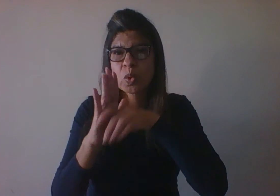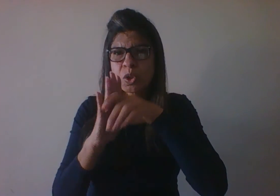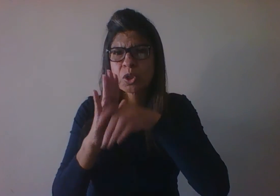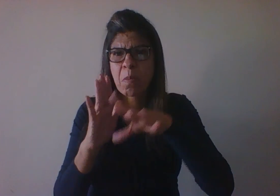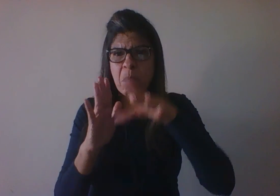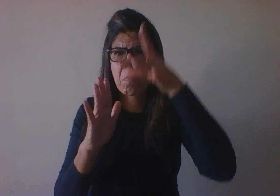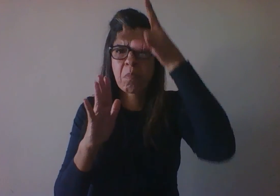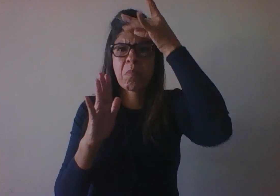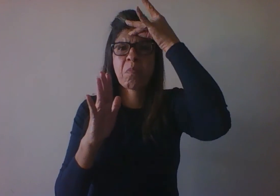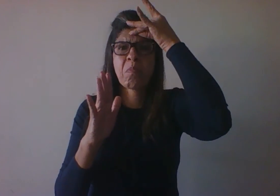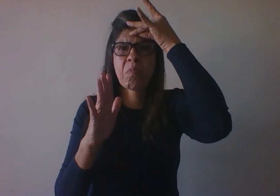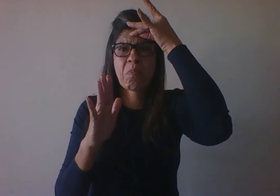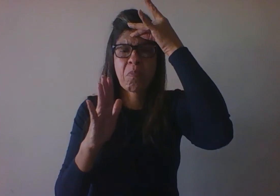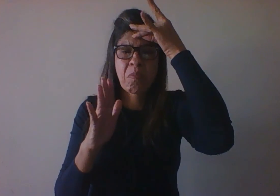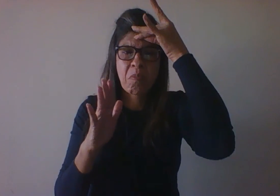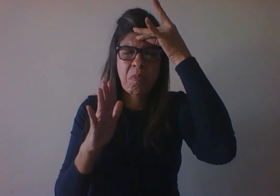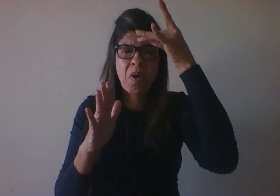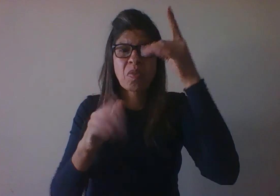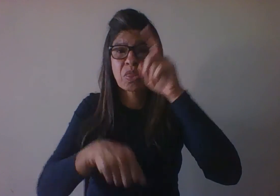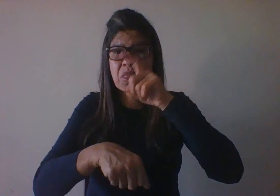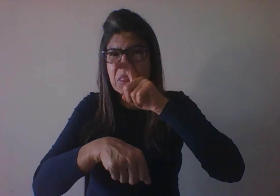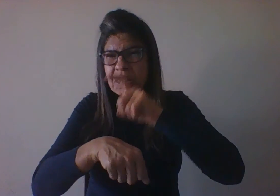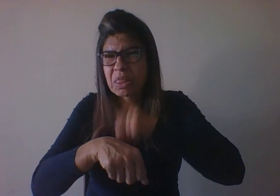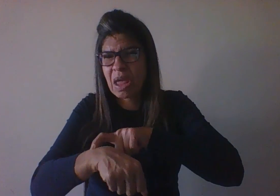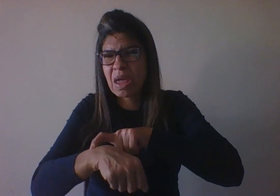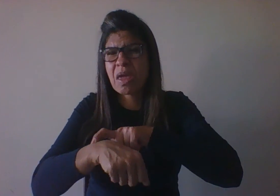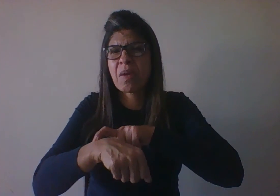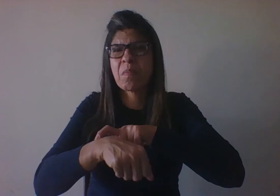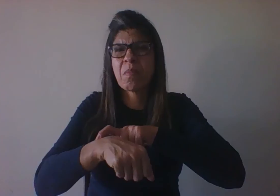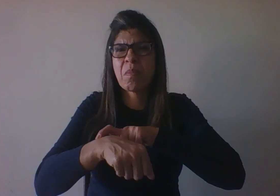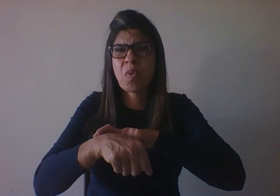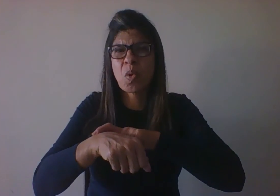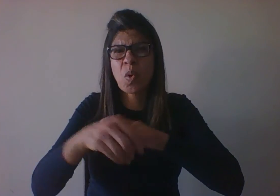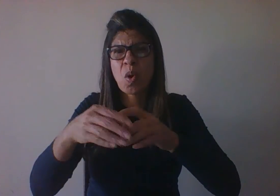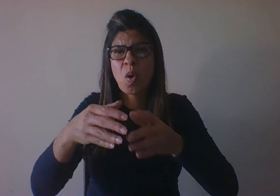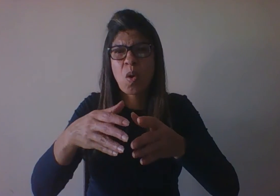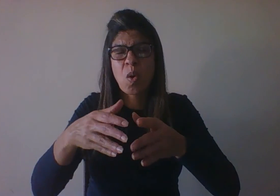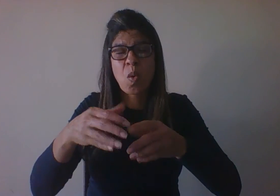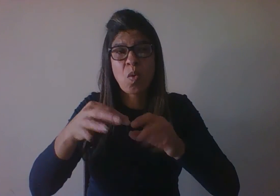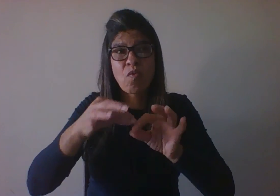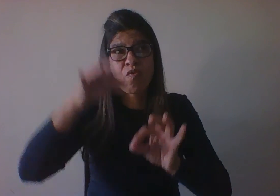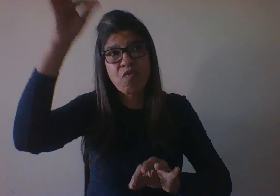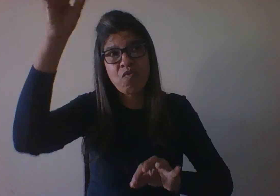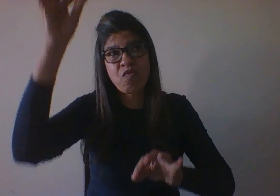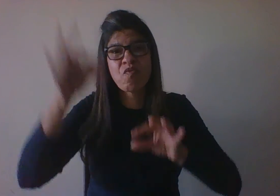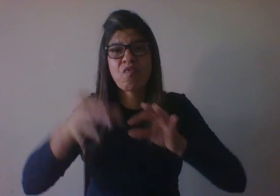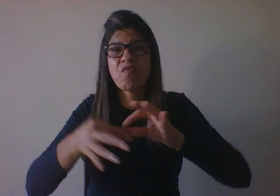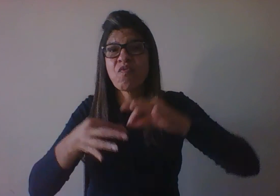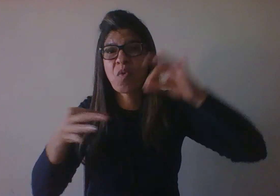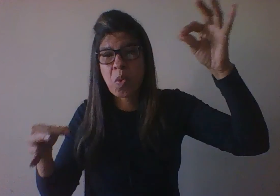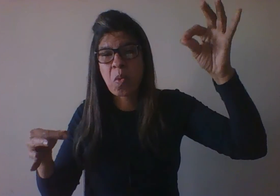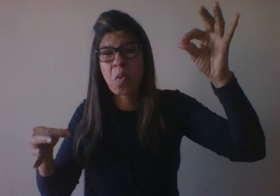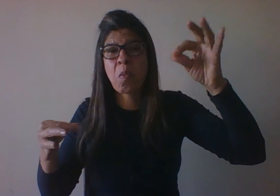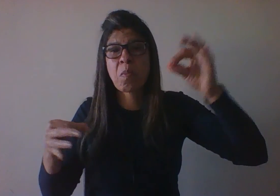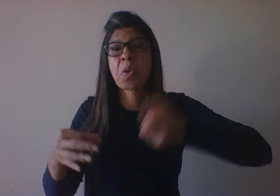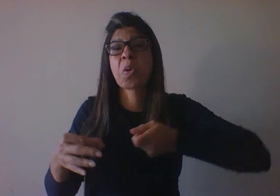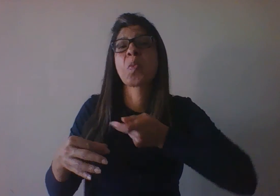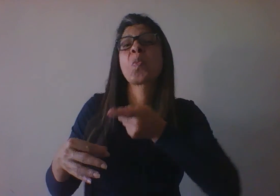volume, tempo, quantidade, são todos os conceitos que a criança já